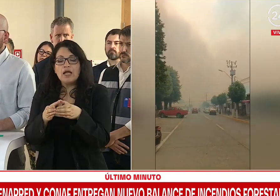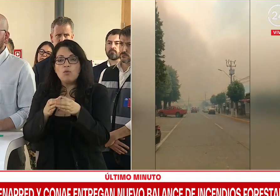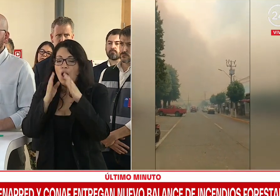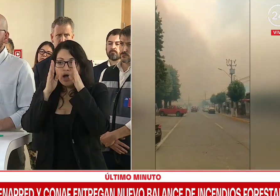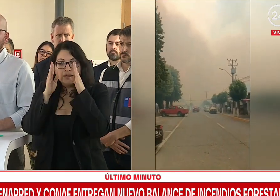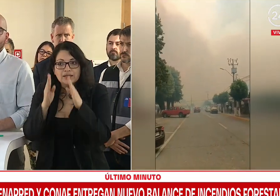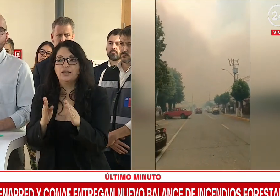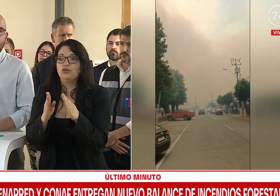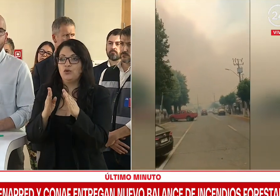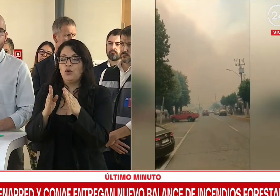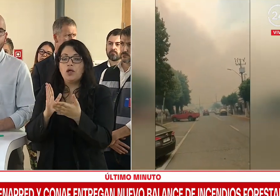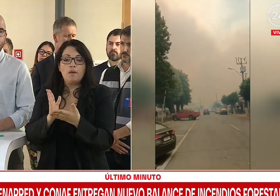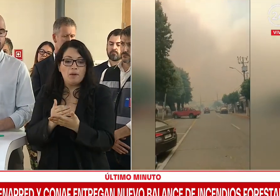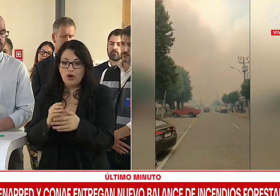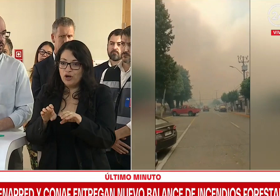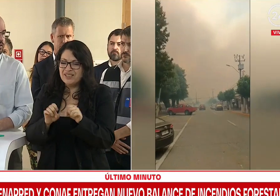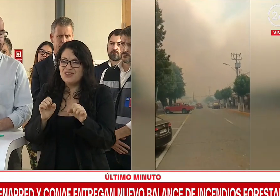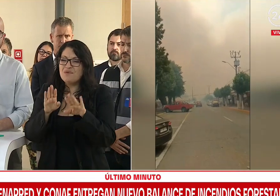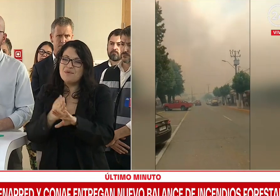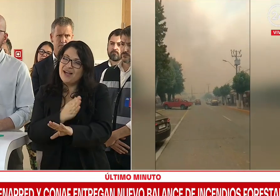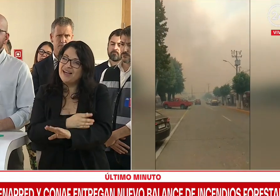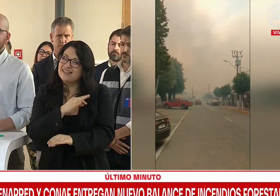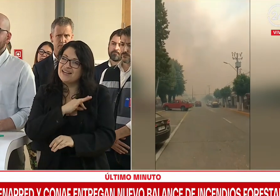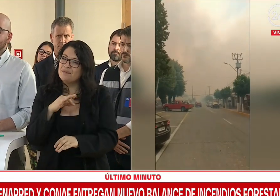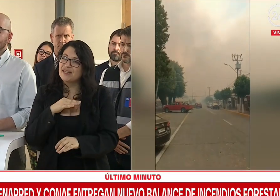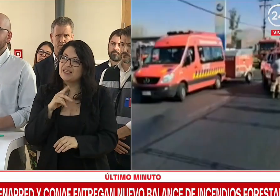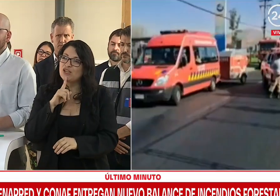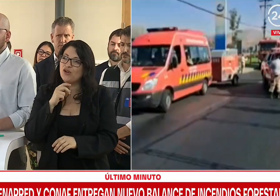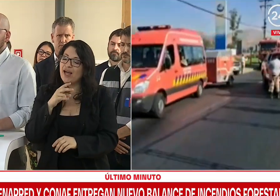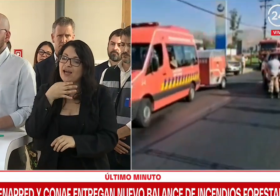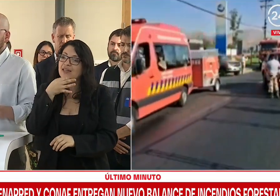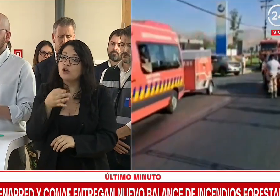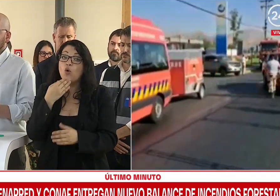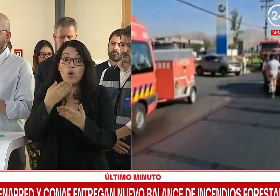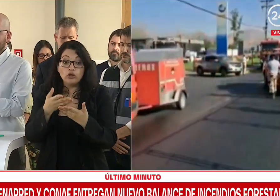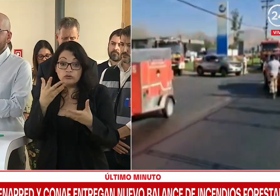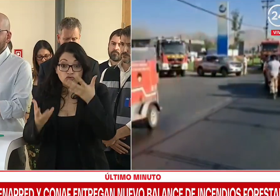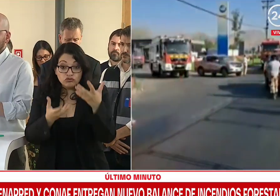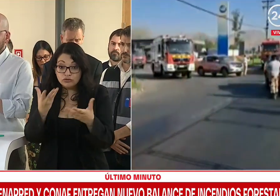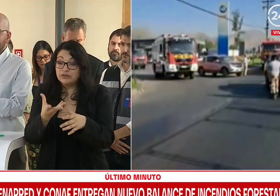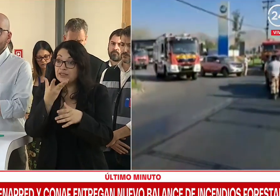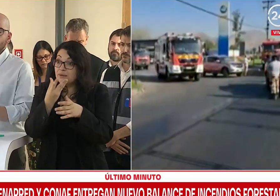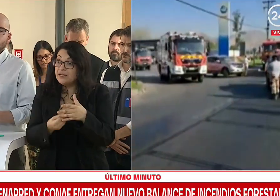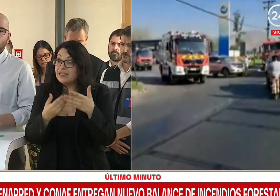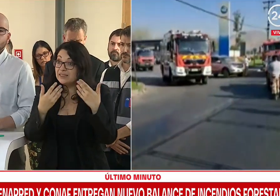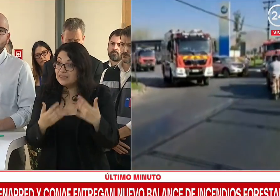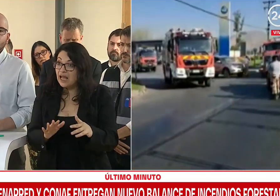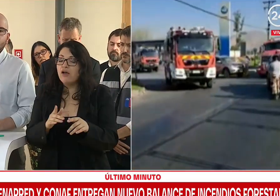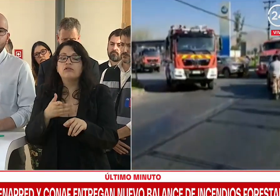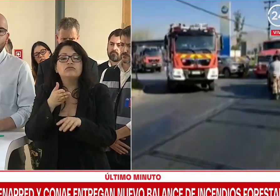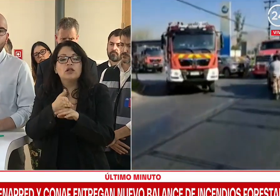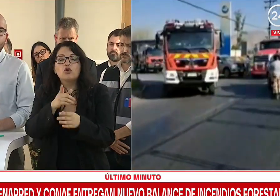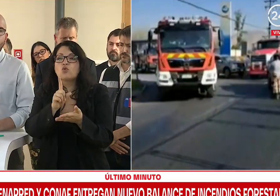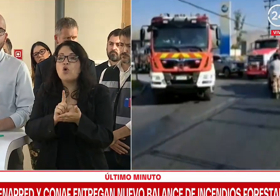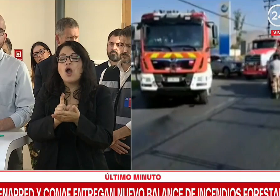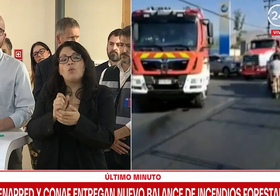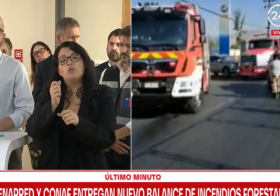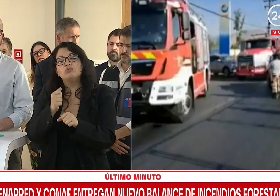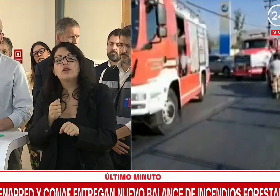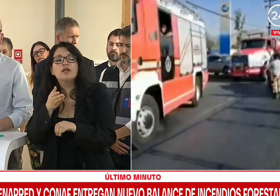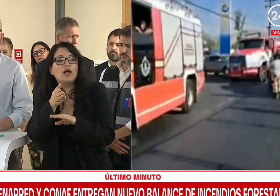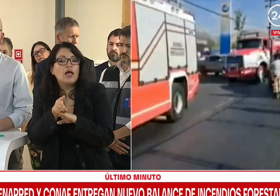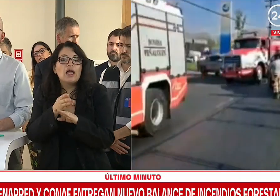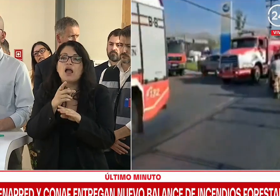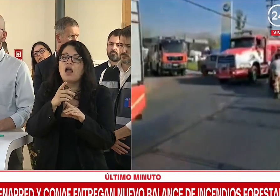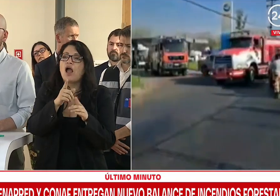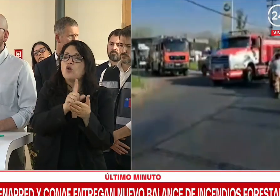y preparados para una vez que, como lo decía la Ministra del Interior, una vez que terminen los siniestros, de pasar por alguna zona, poder ir a